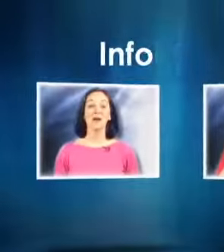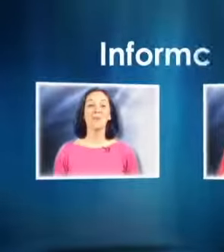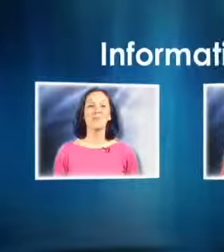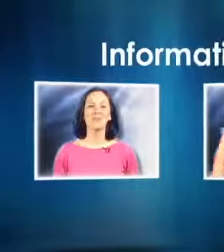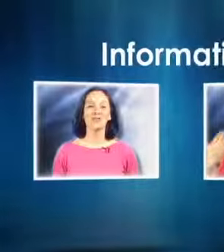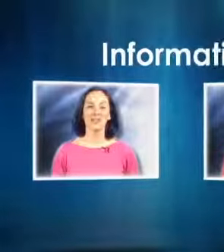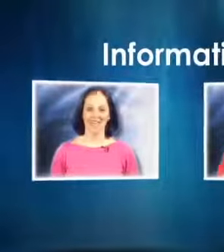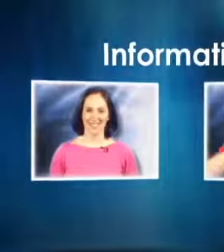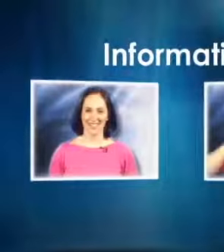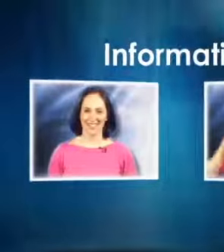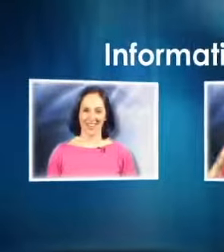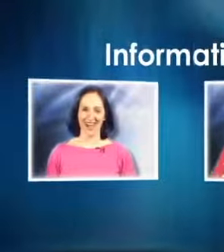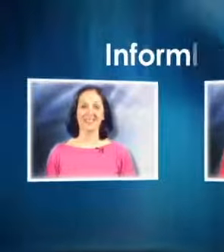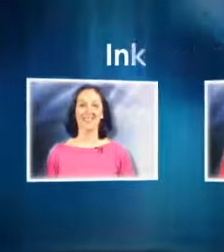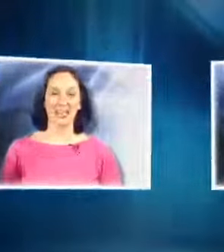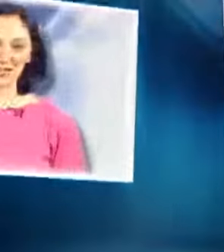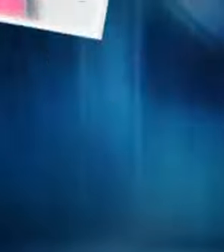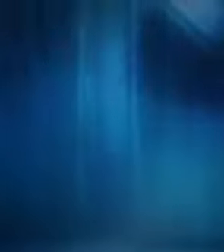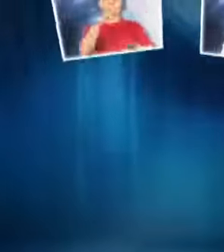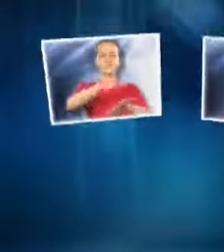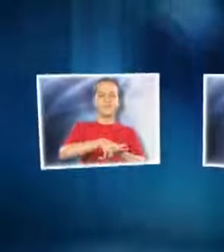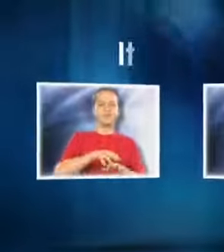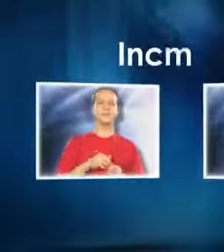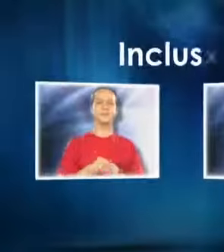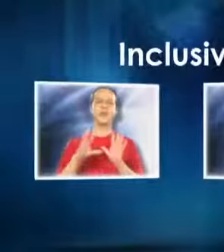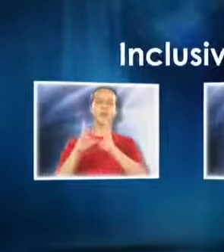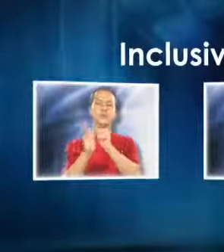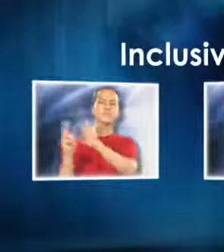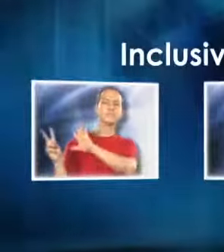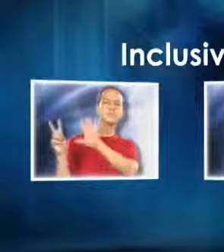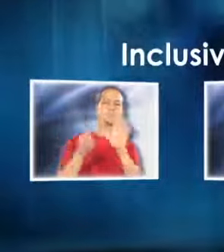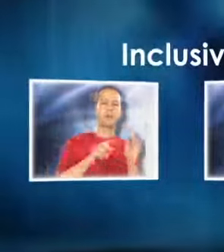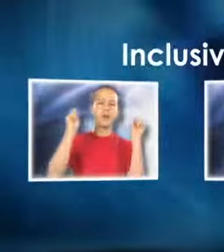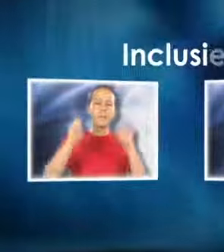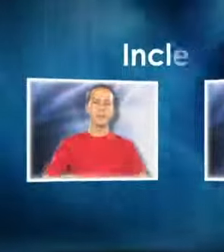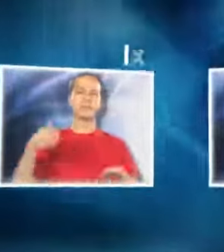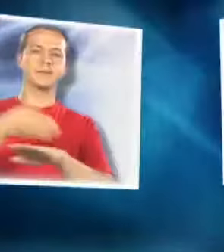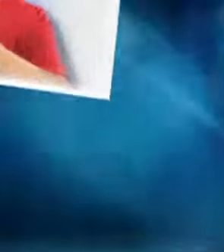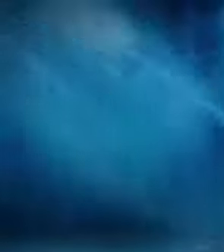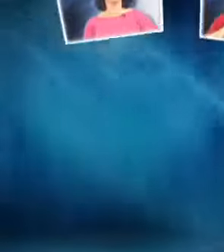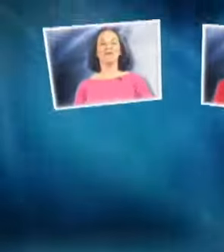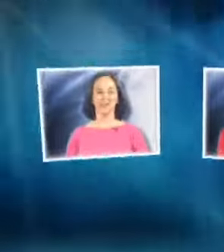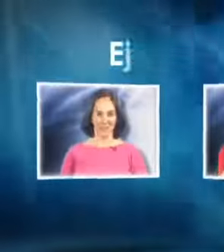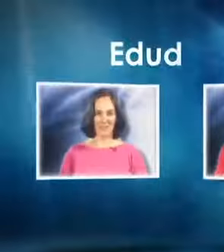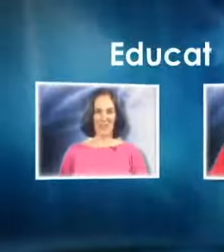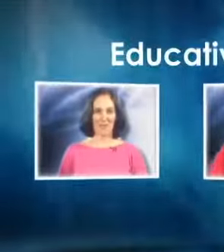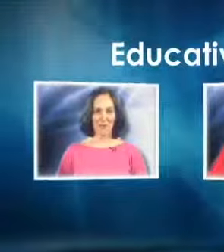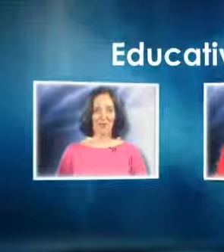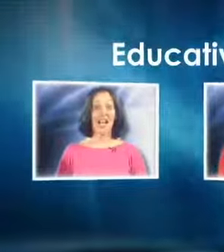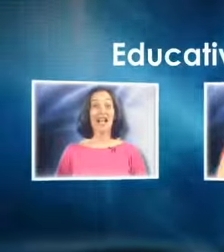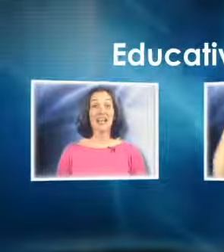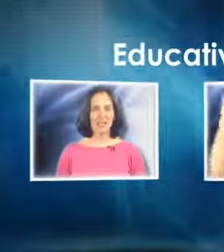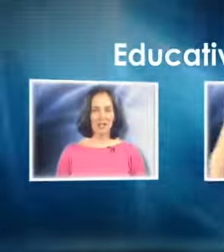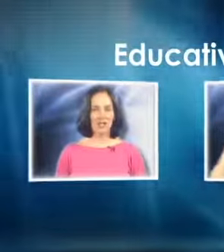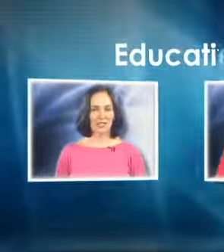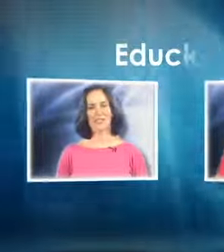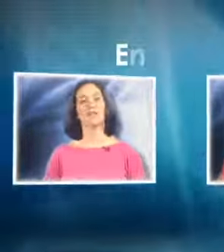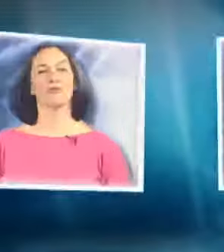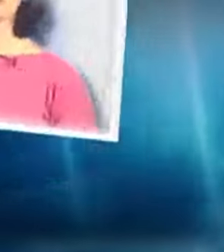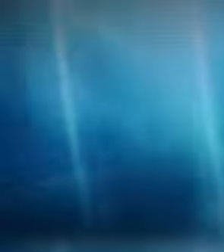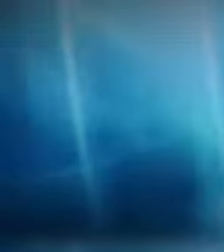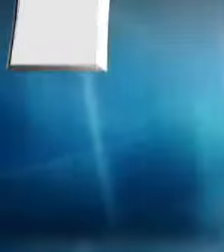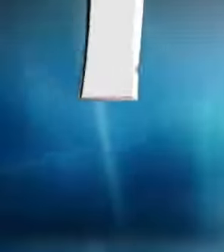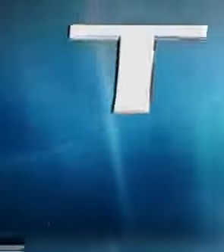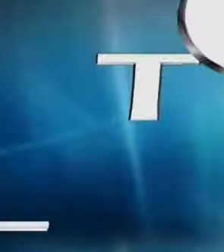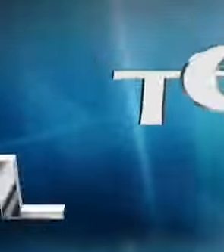E uma boa notícia, a cidadinha. Toda semana você poderá acessar o nosso site. A ONG Vez da Voz acredita